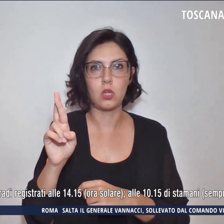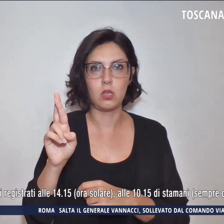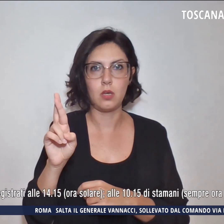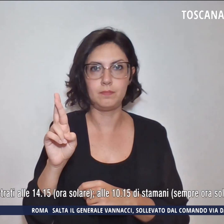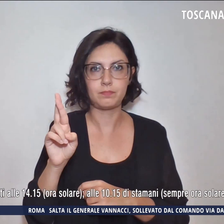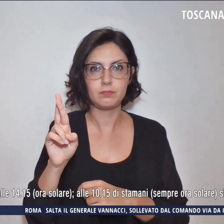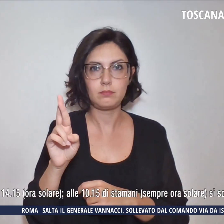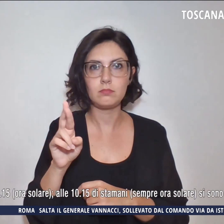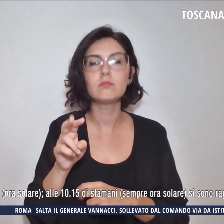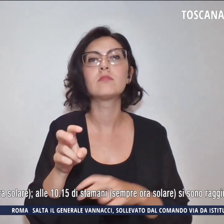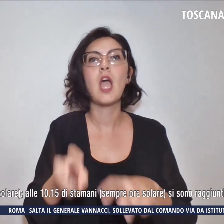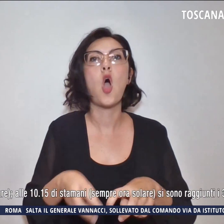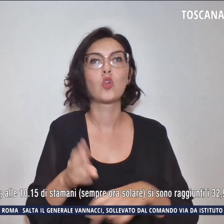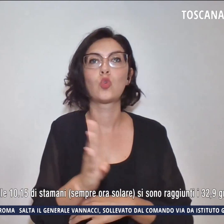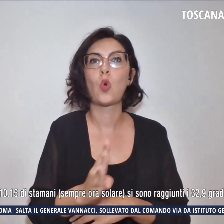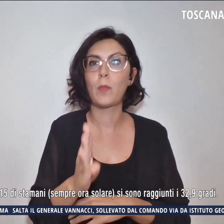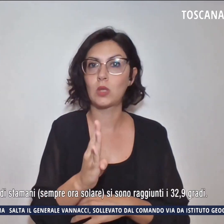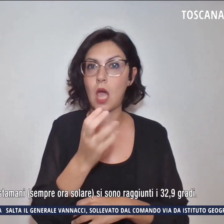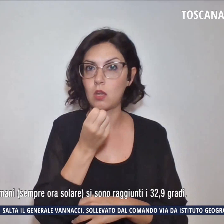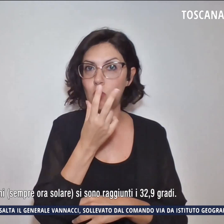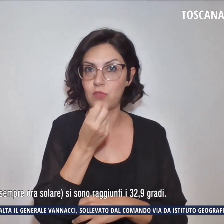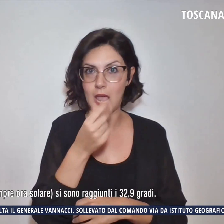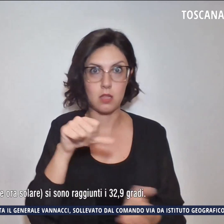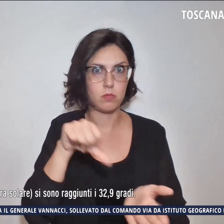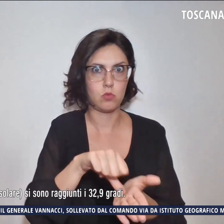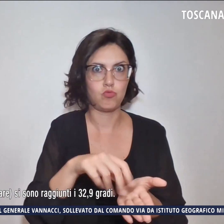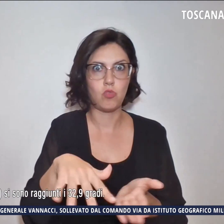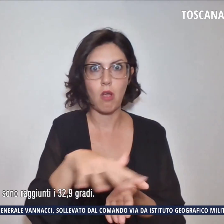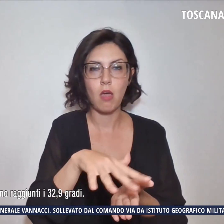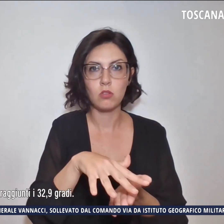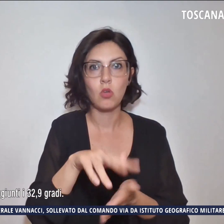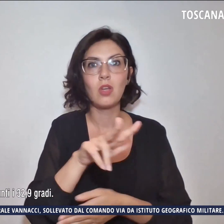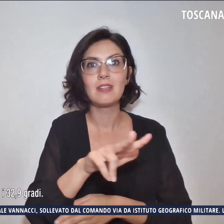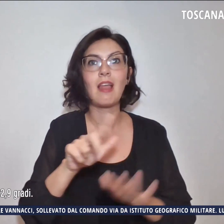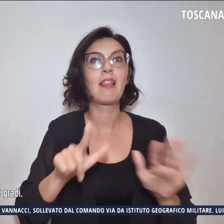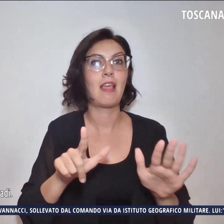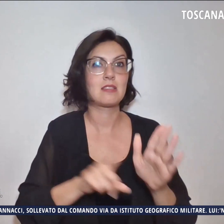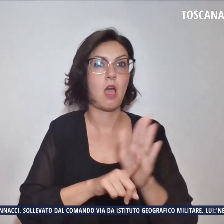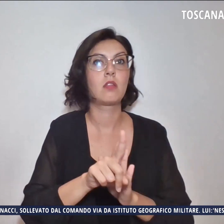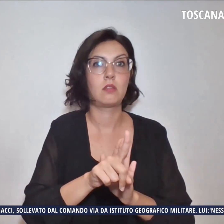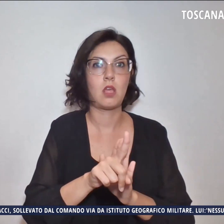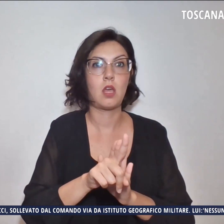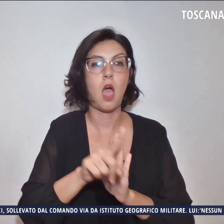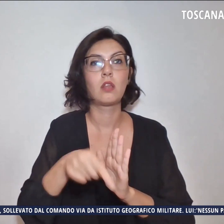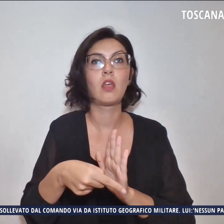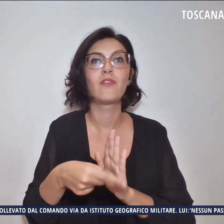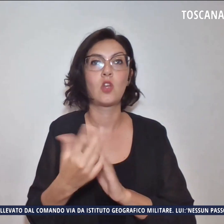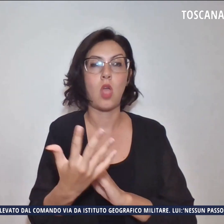'orto botanico di Firenze in pieno centro con 37 gradi virgola 5